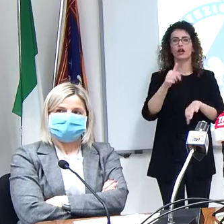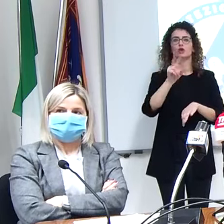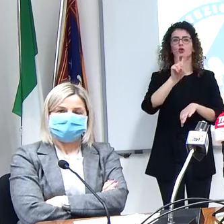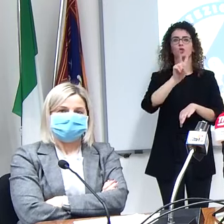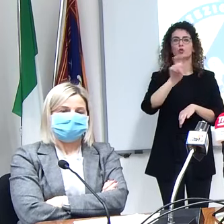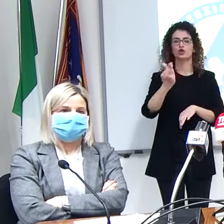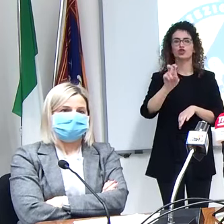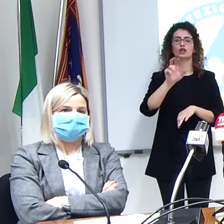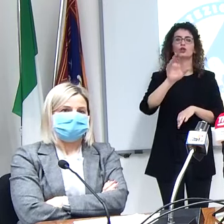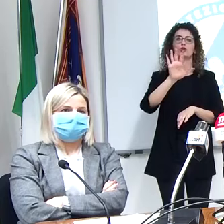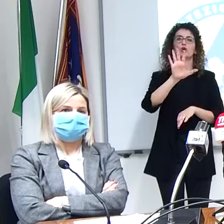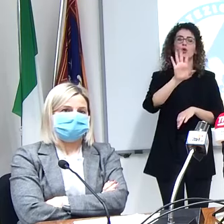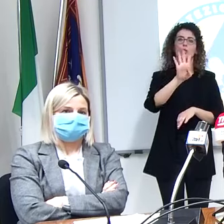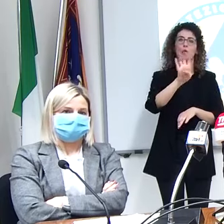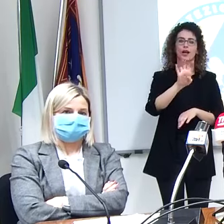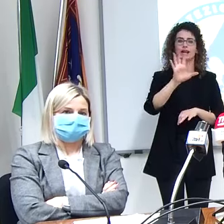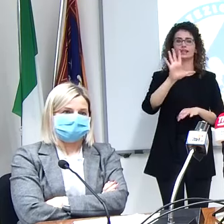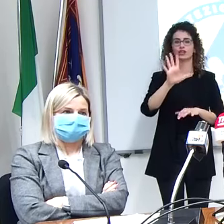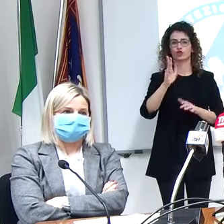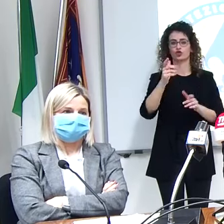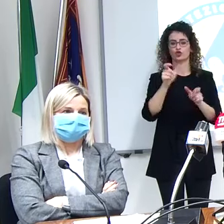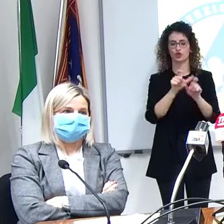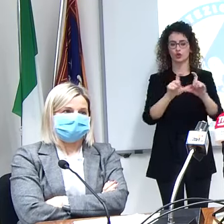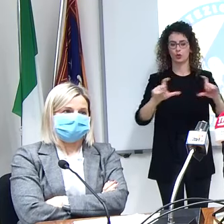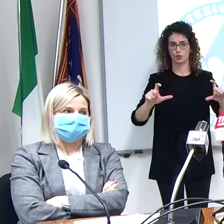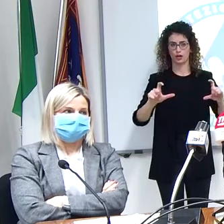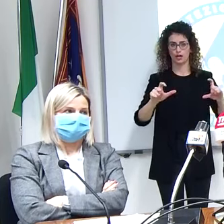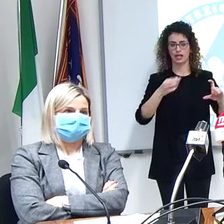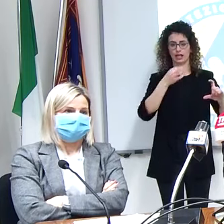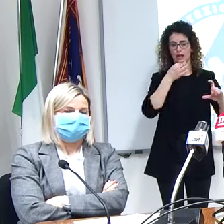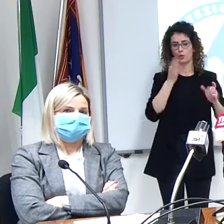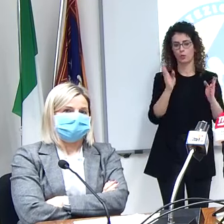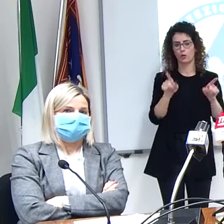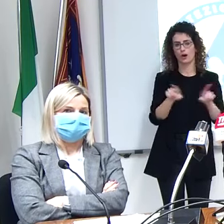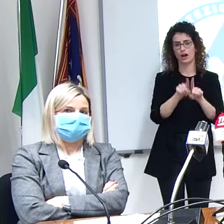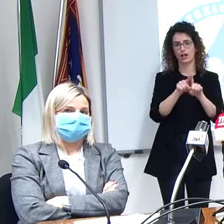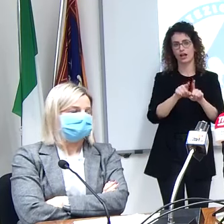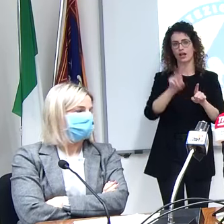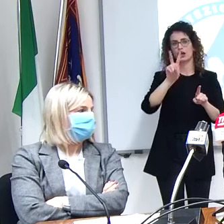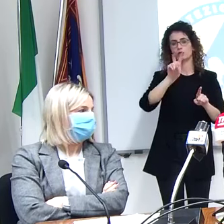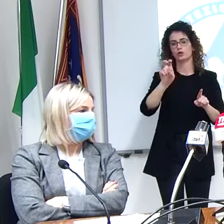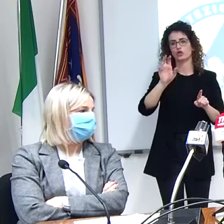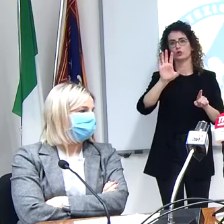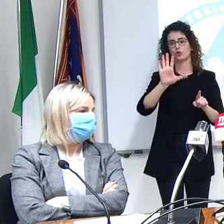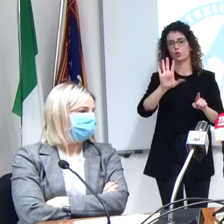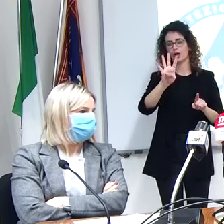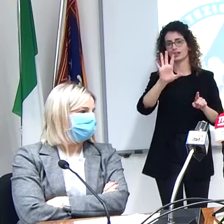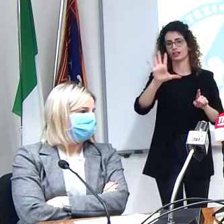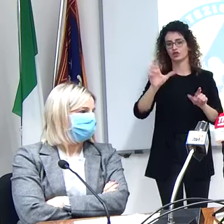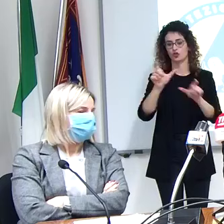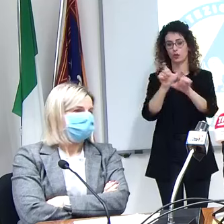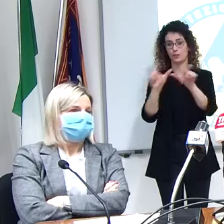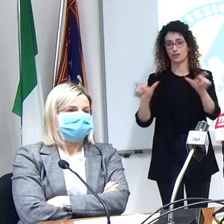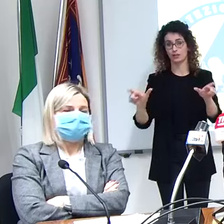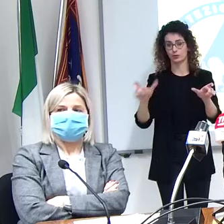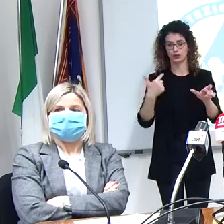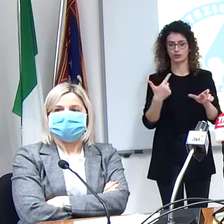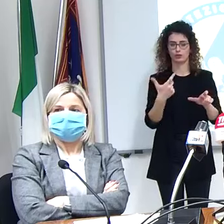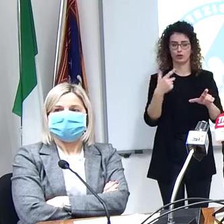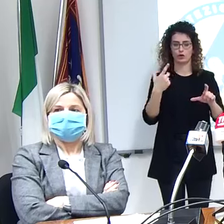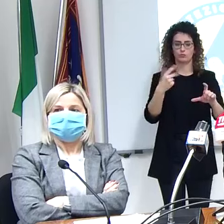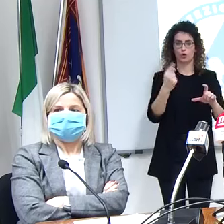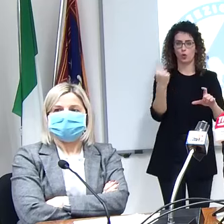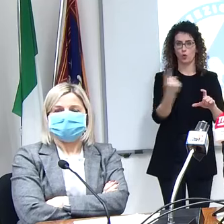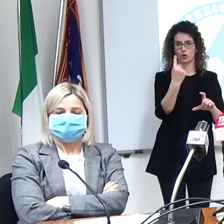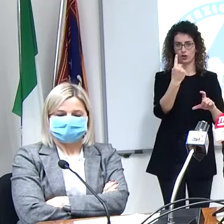245 pazienti perché si fa una sola dose sono le prime dosi che fornisce il ministero